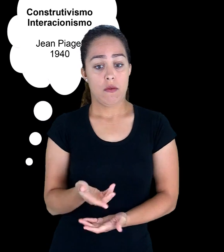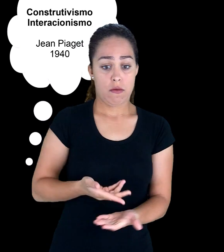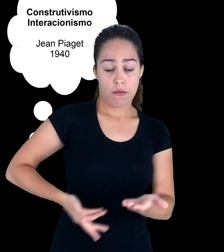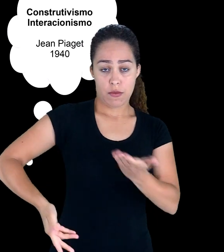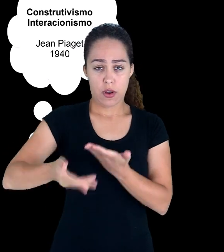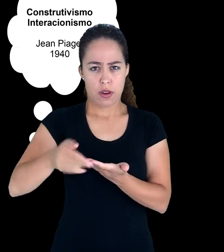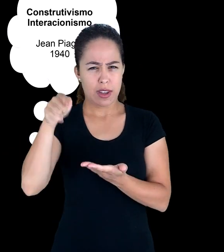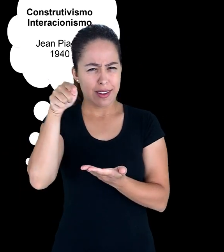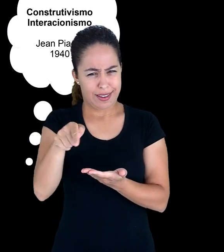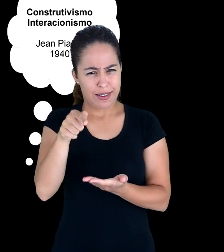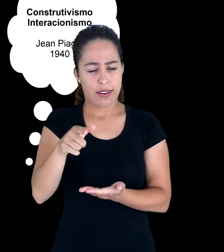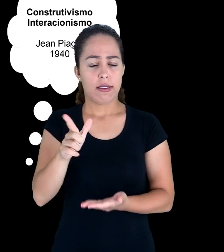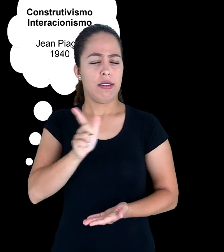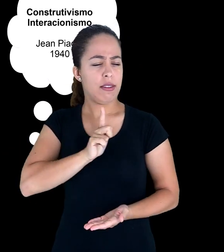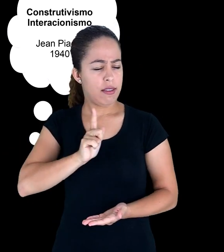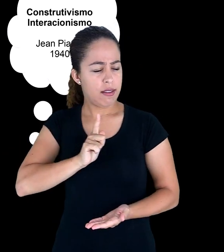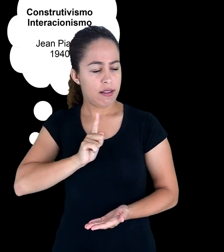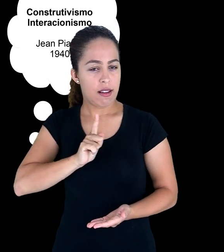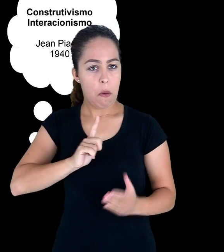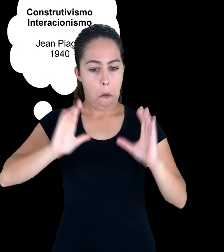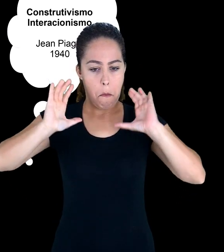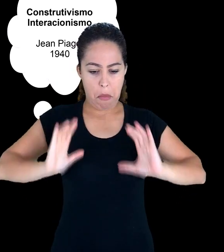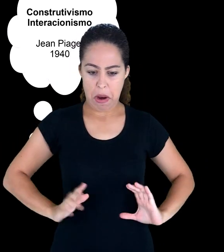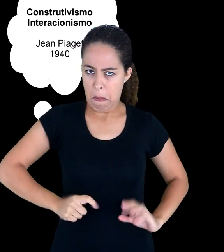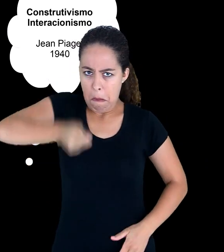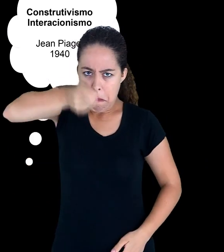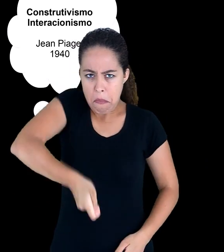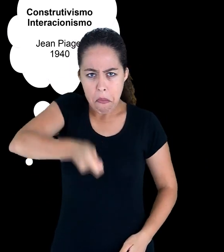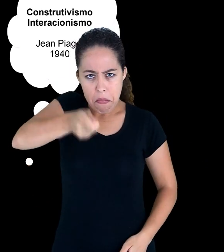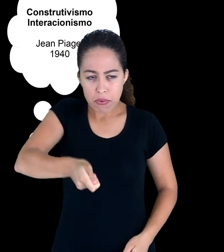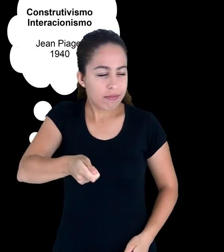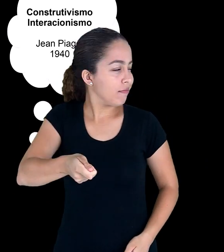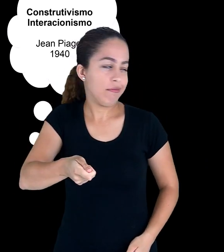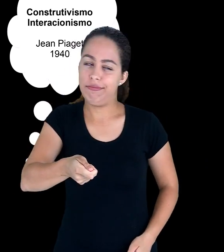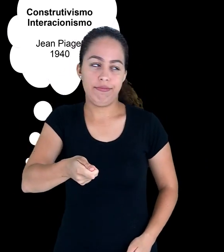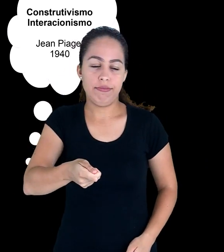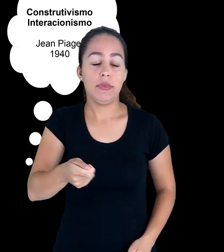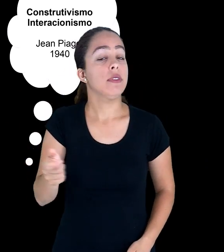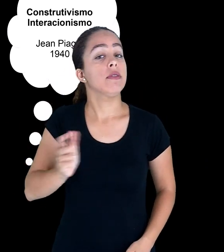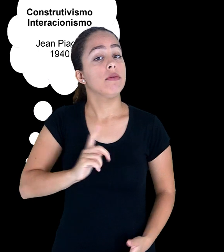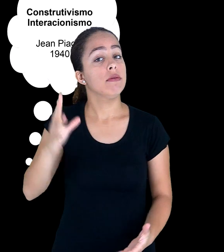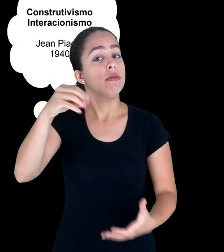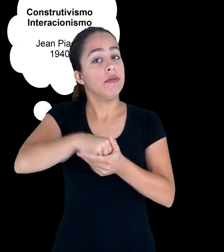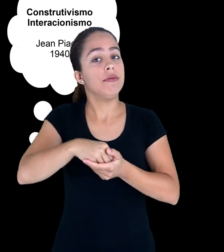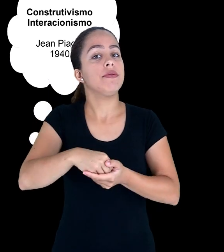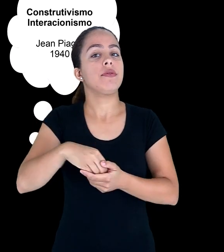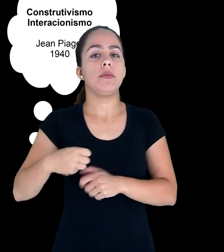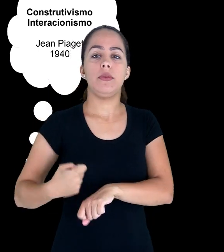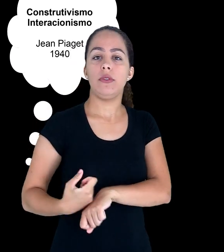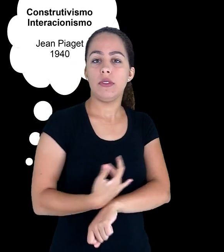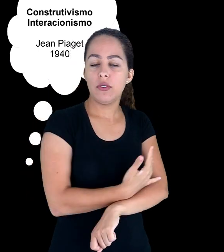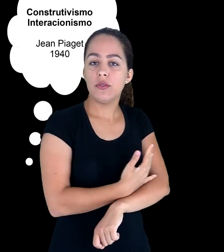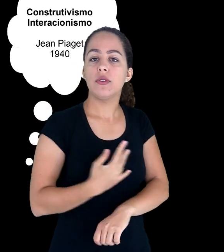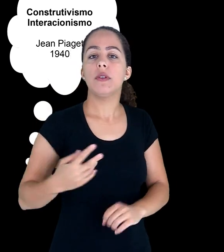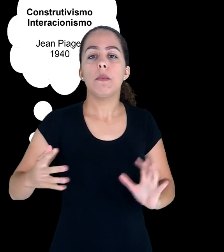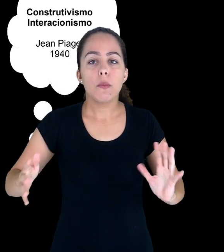o comportamento, ele não é mais determinista e envolve questões relacionadas à emoção, à motivação,